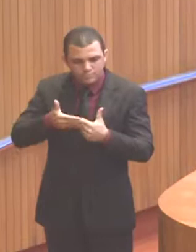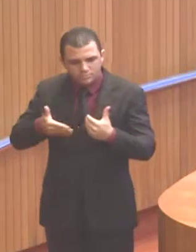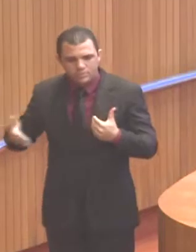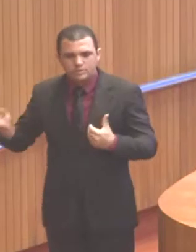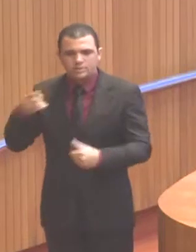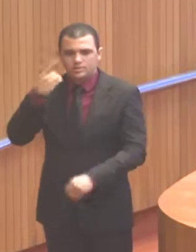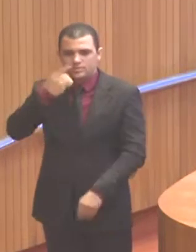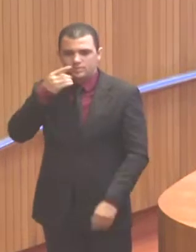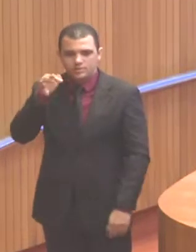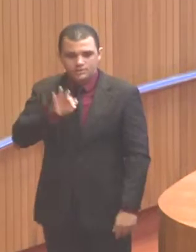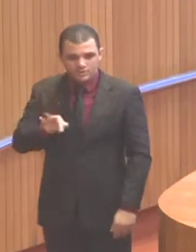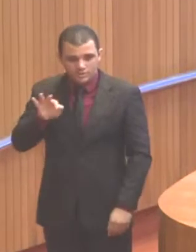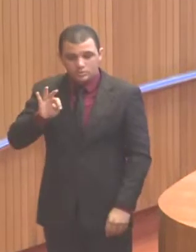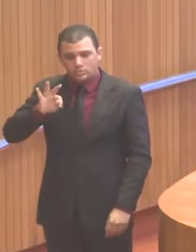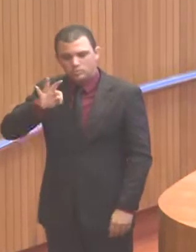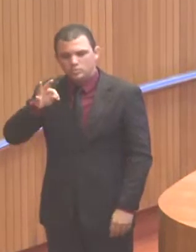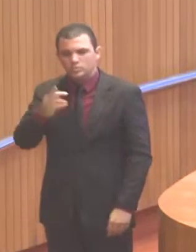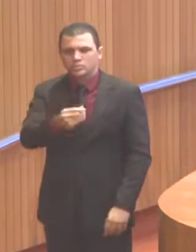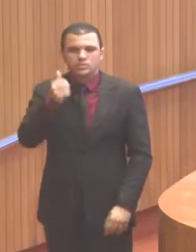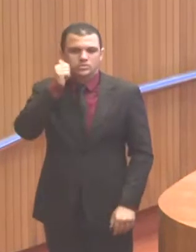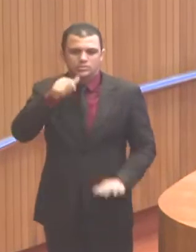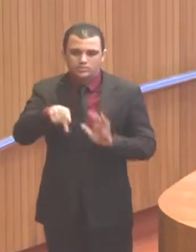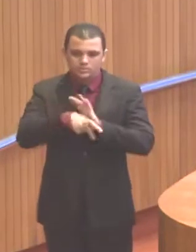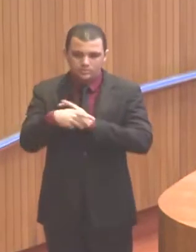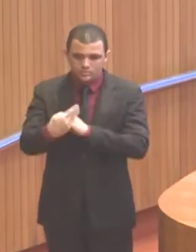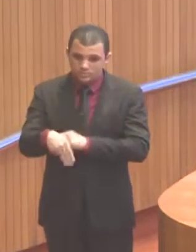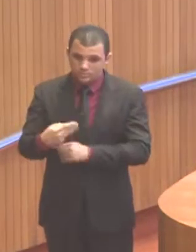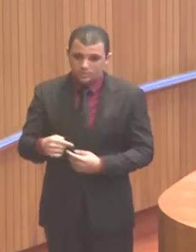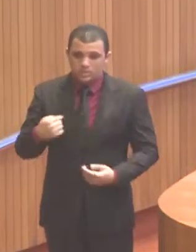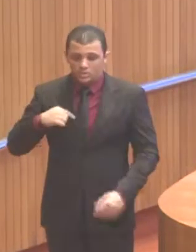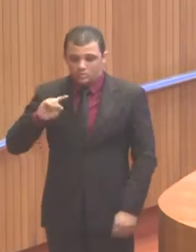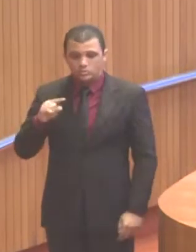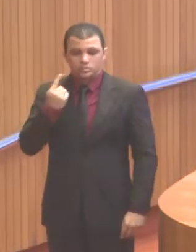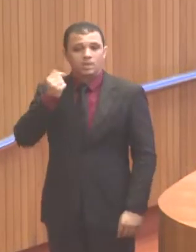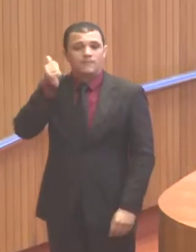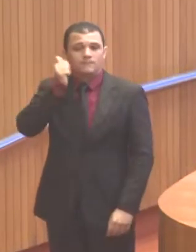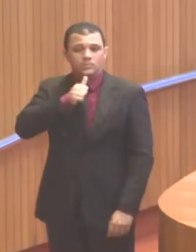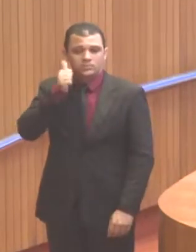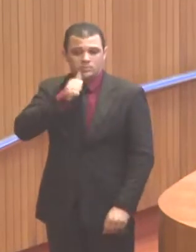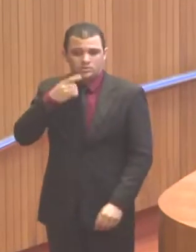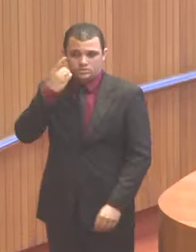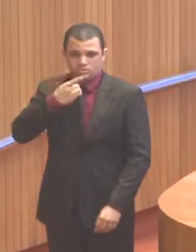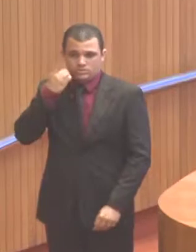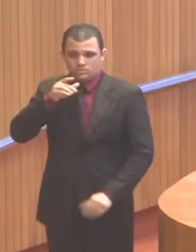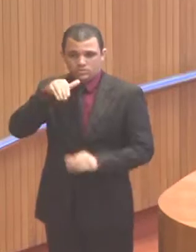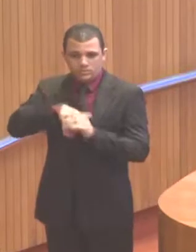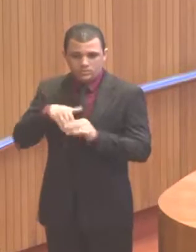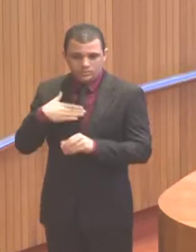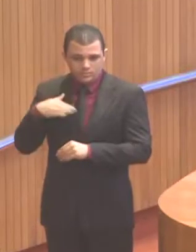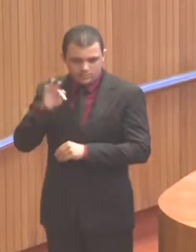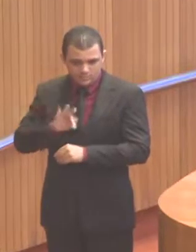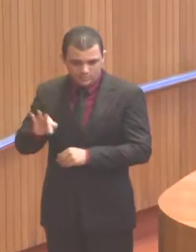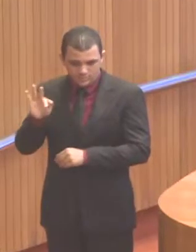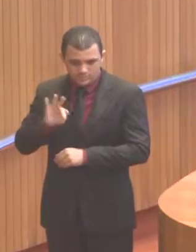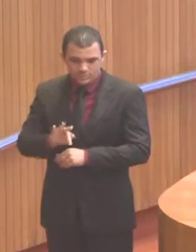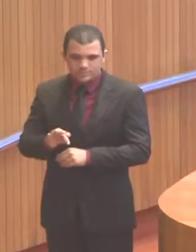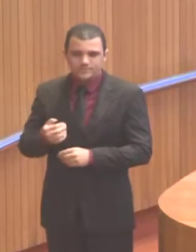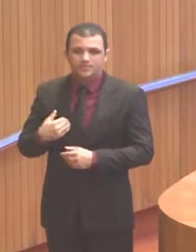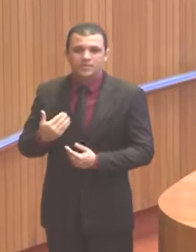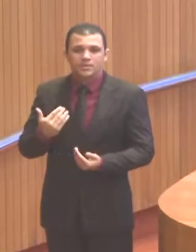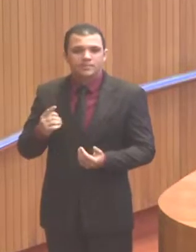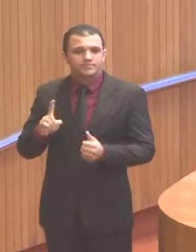mulheres do Maranhão. Eu fui a única deputada federal eleita, e a nossa primeira votação, deputado Roberto, é a